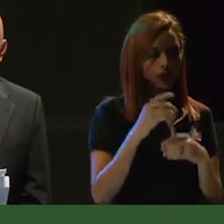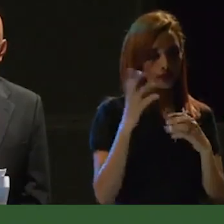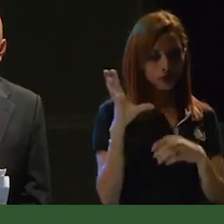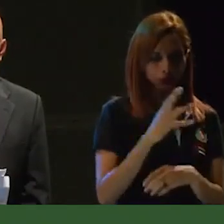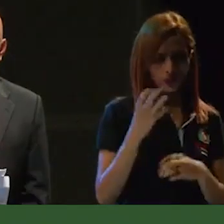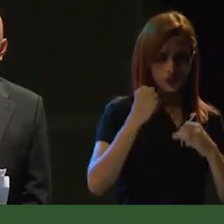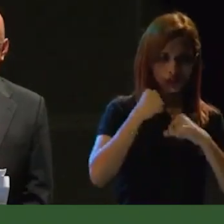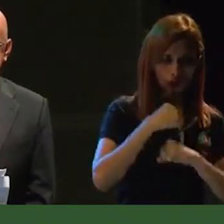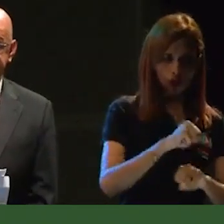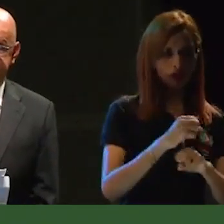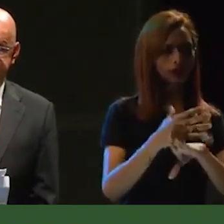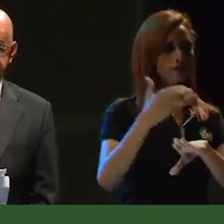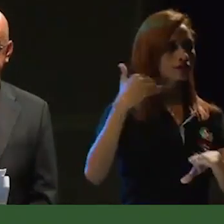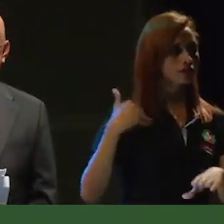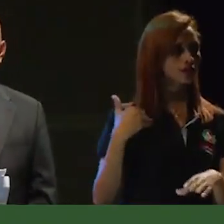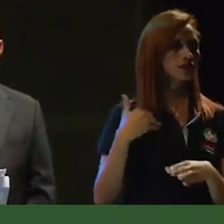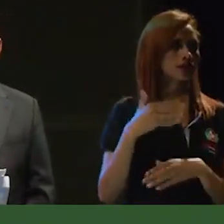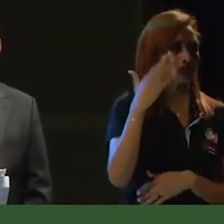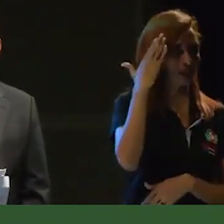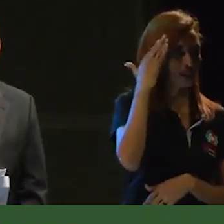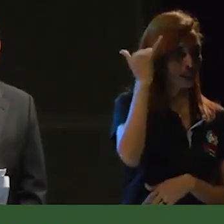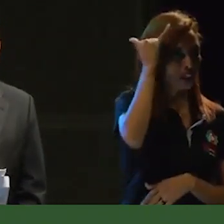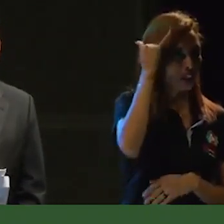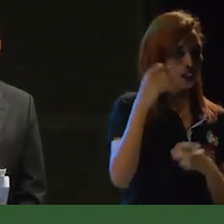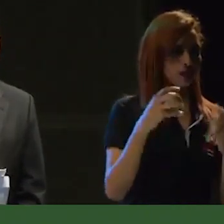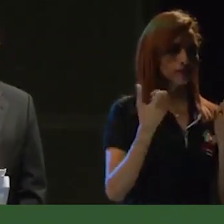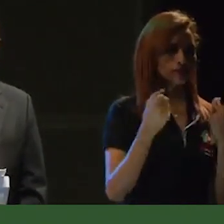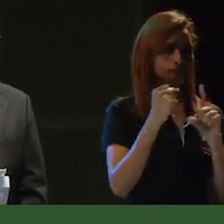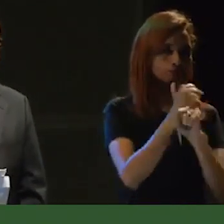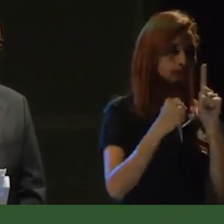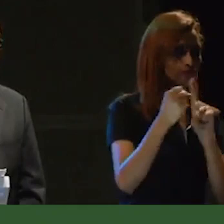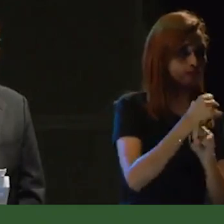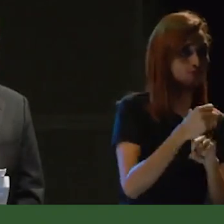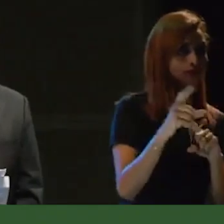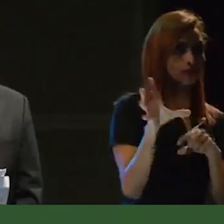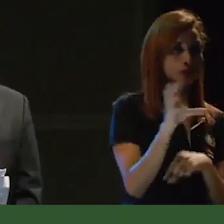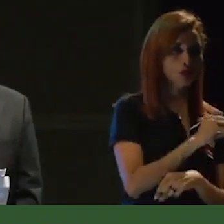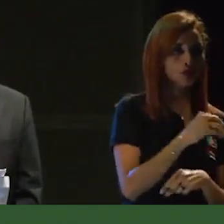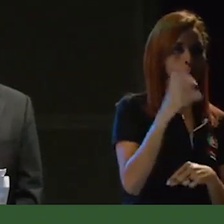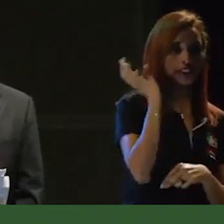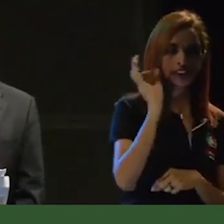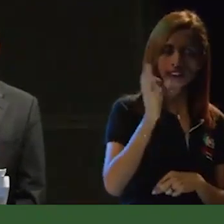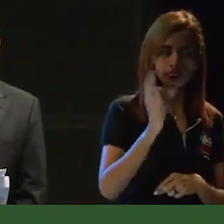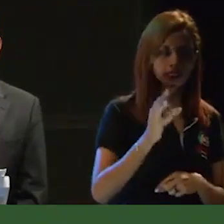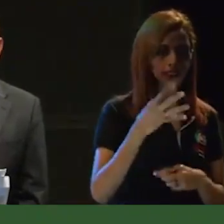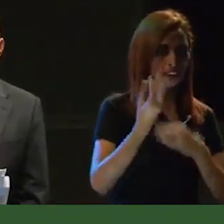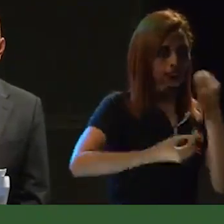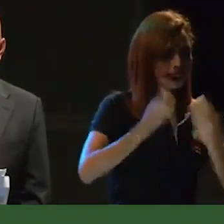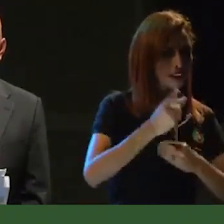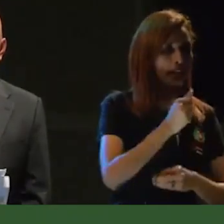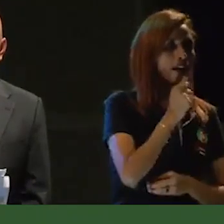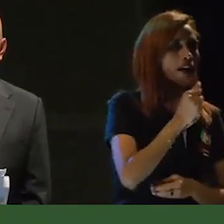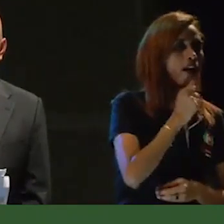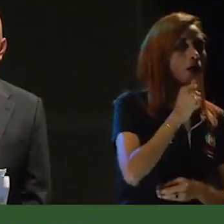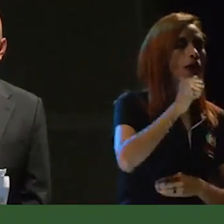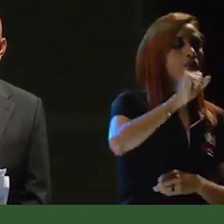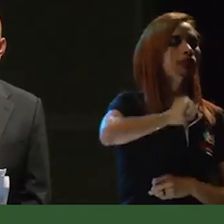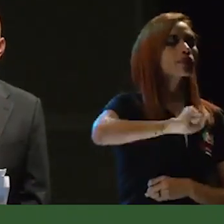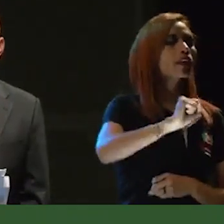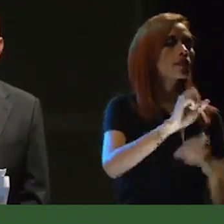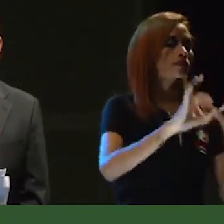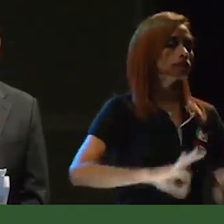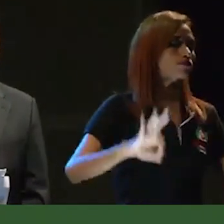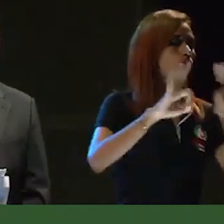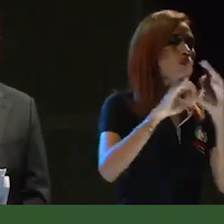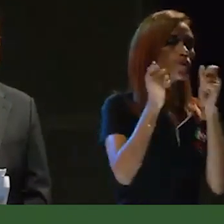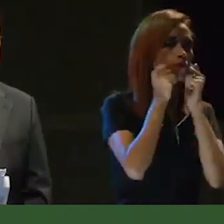desde la academia, desde los movimientos sociales, que hemos tenido como estandarte siempre el agua como un derecho fundamental